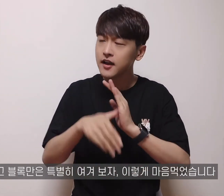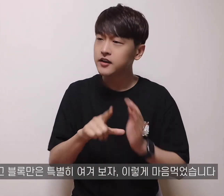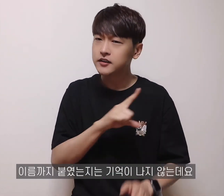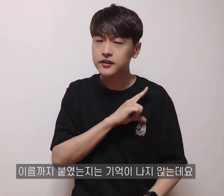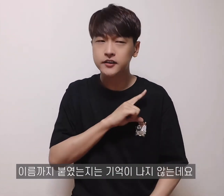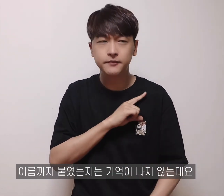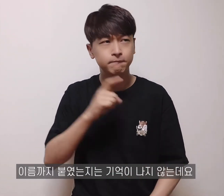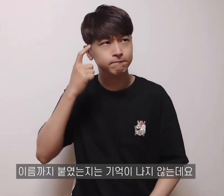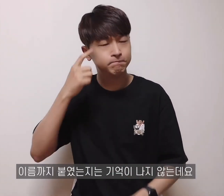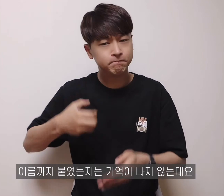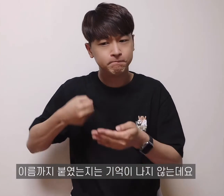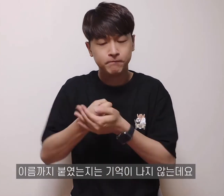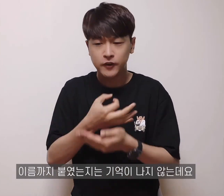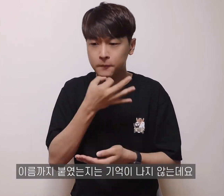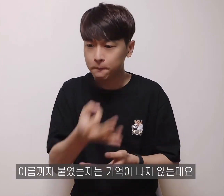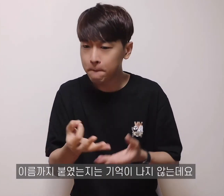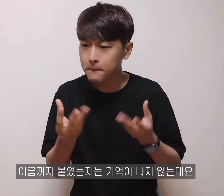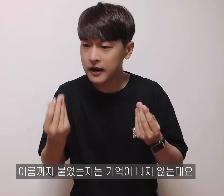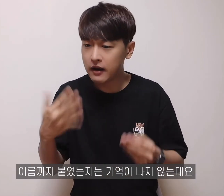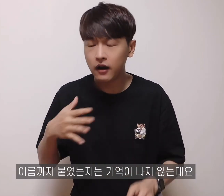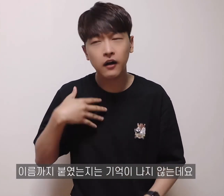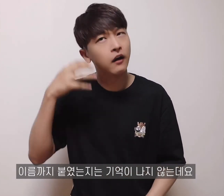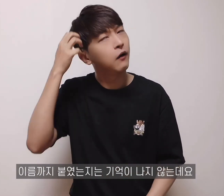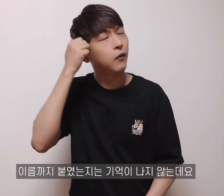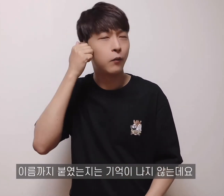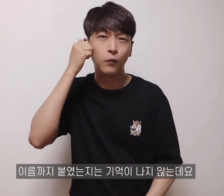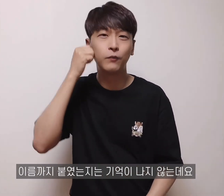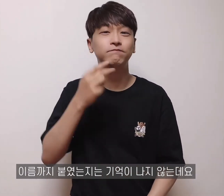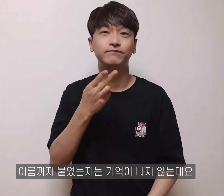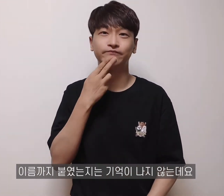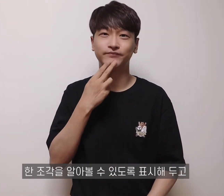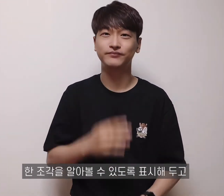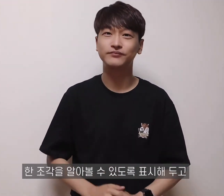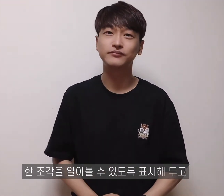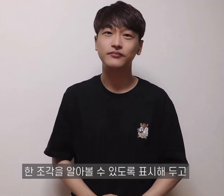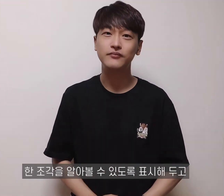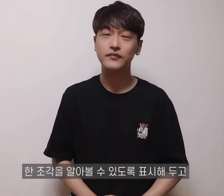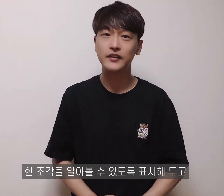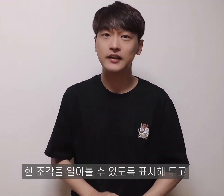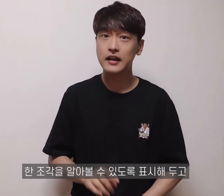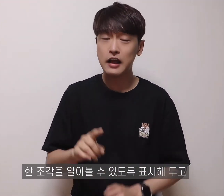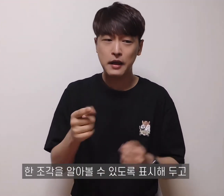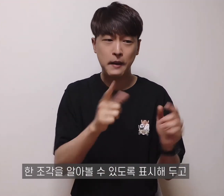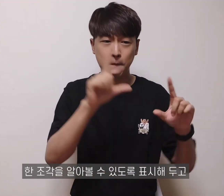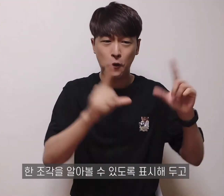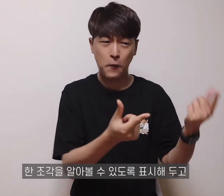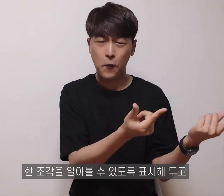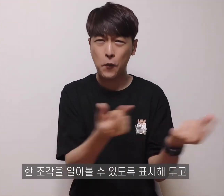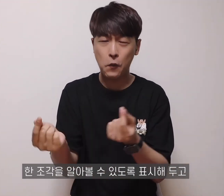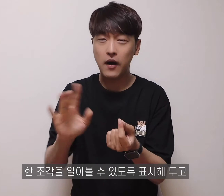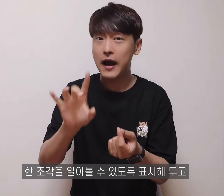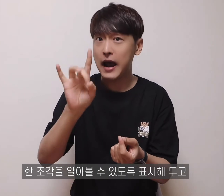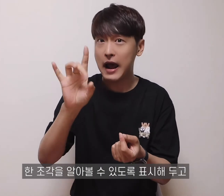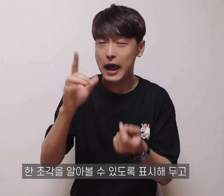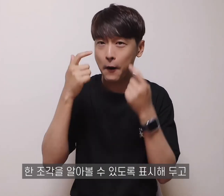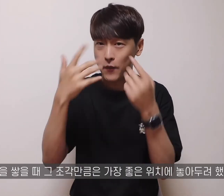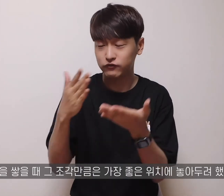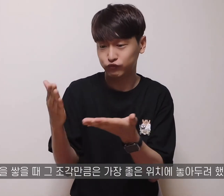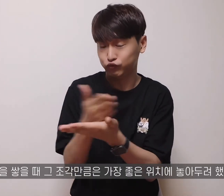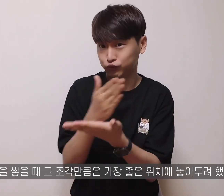이름까지 붙였는지는 기억이 나지 않는데요 한 조각을 알아볼 수 있도록 표시해두고 이 블럭들을